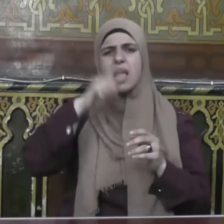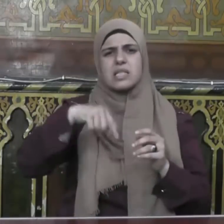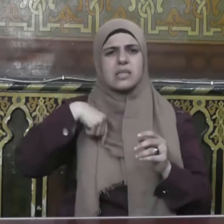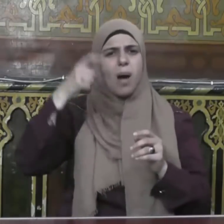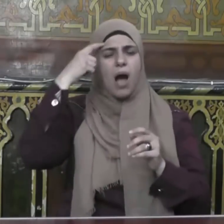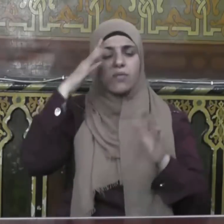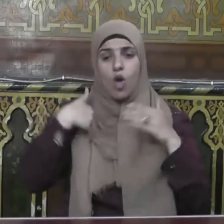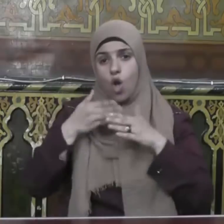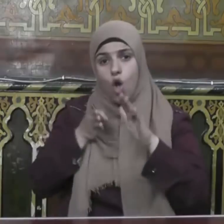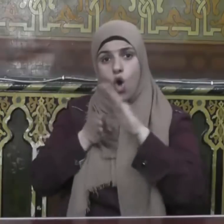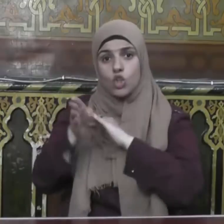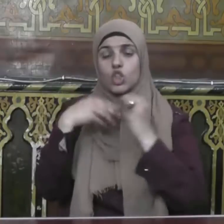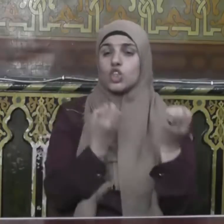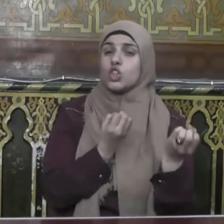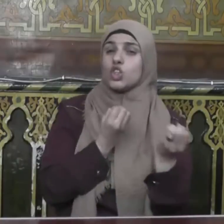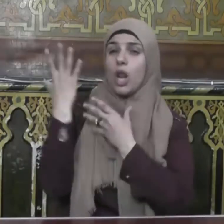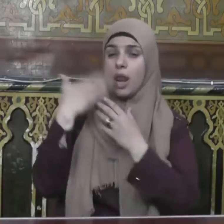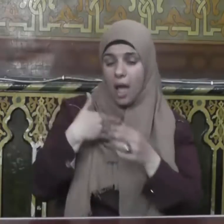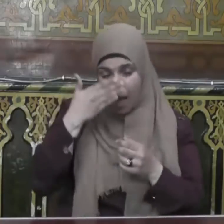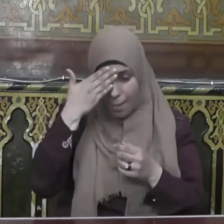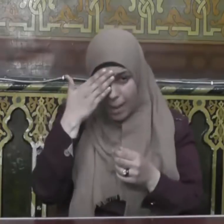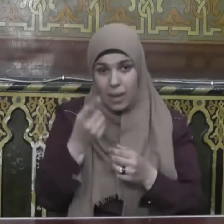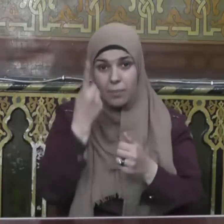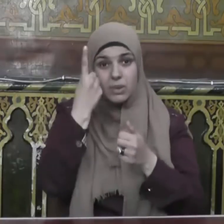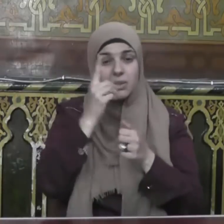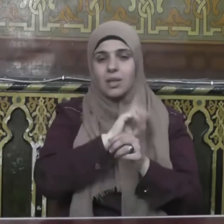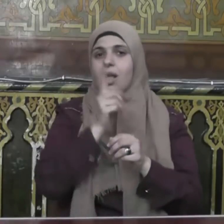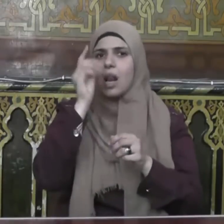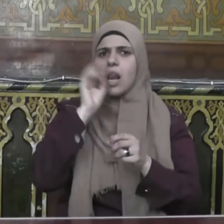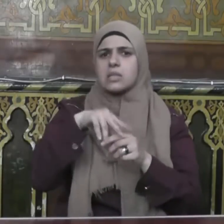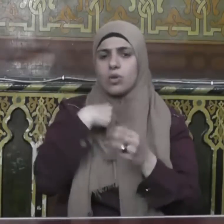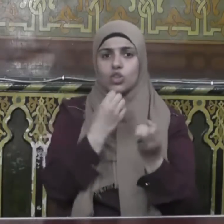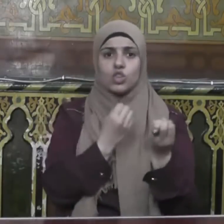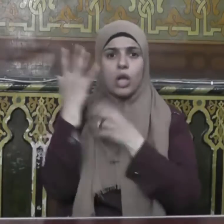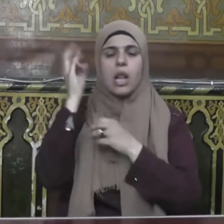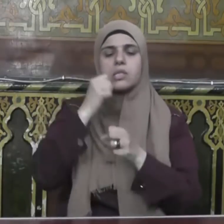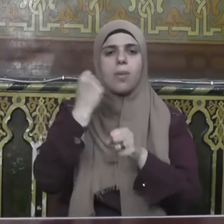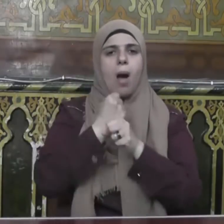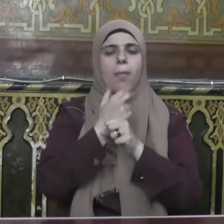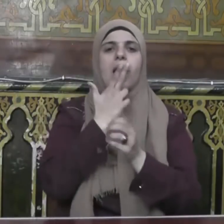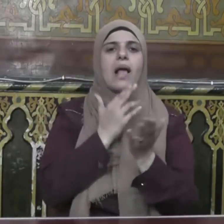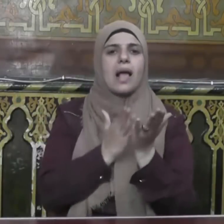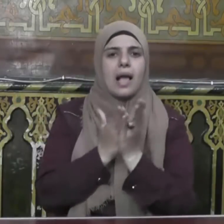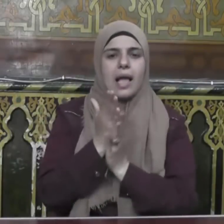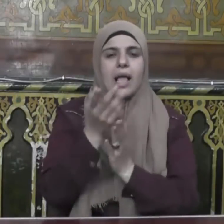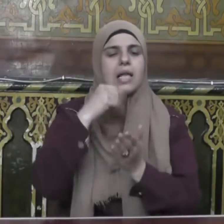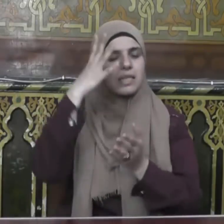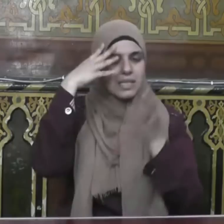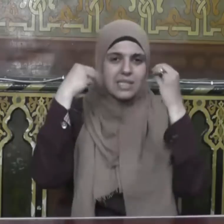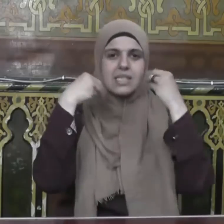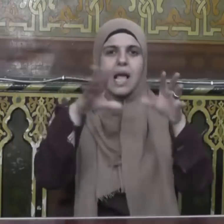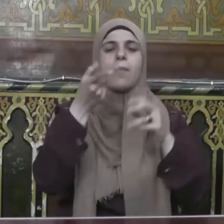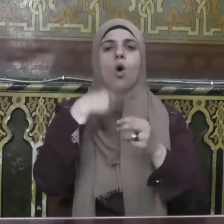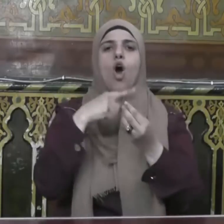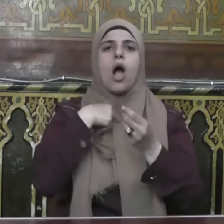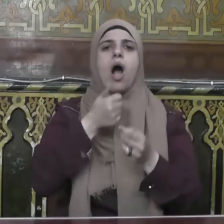الجنة بعبادته غير أنه قد يدخلها بأخلاقه وسماحته وحسن معاملته